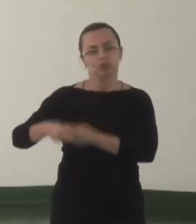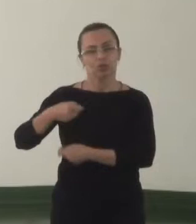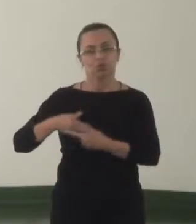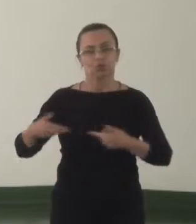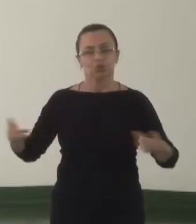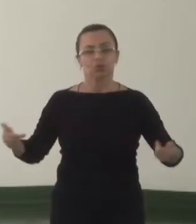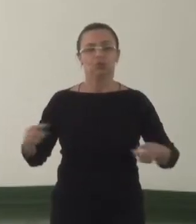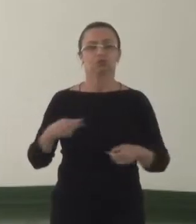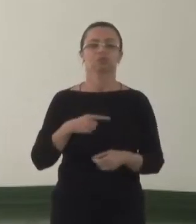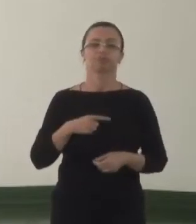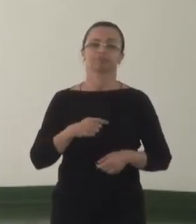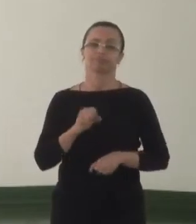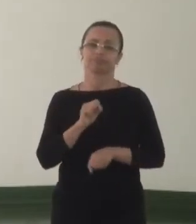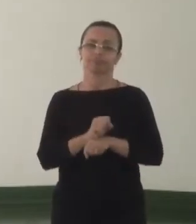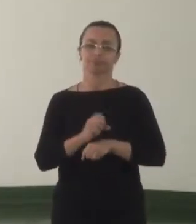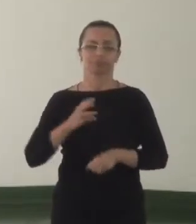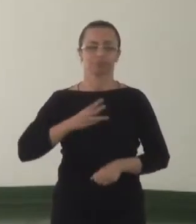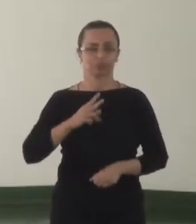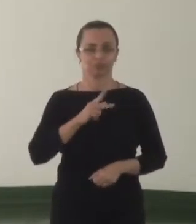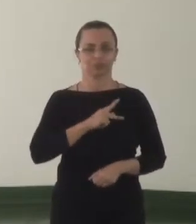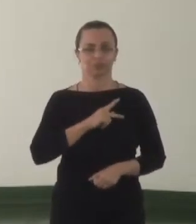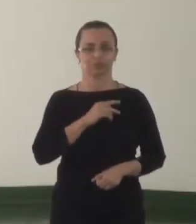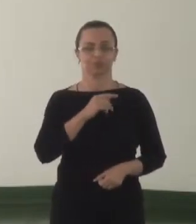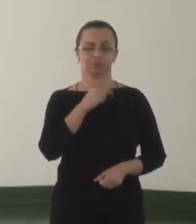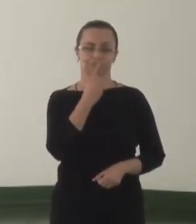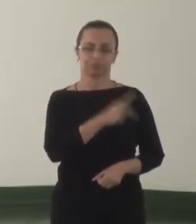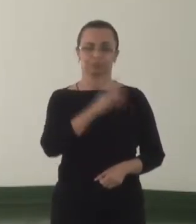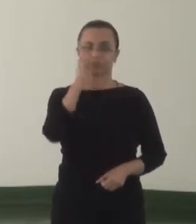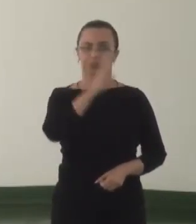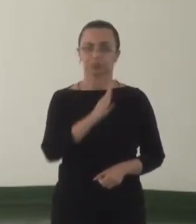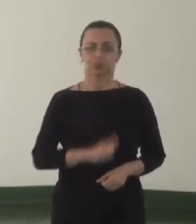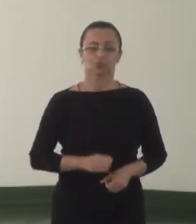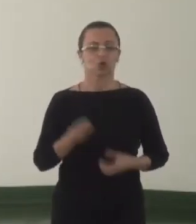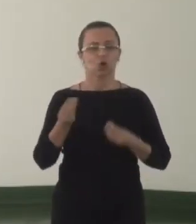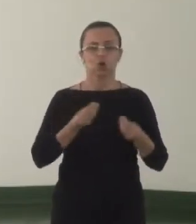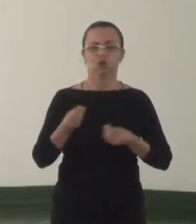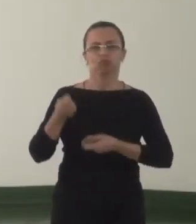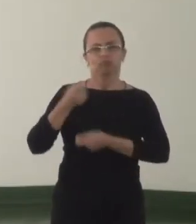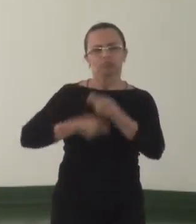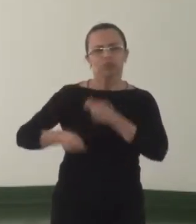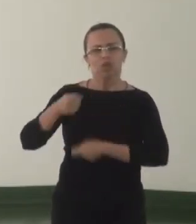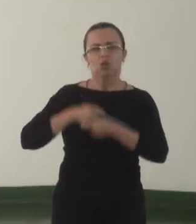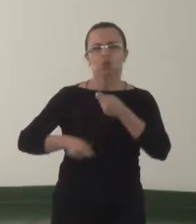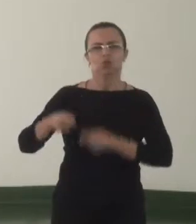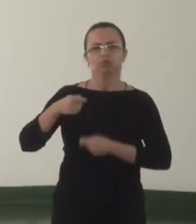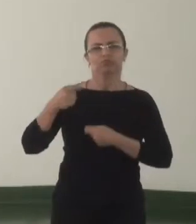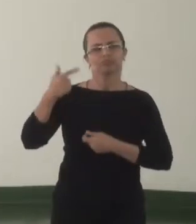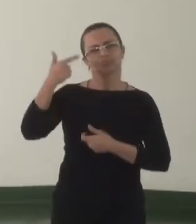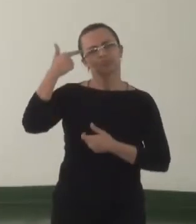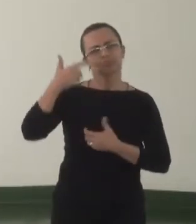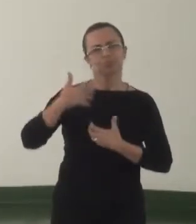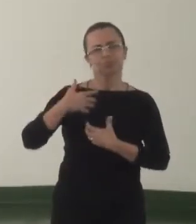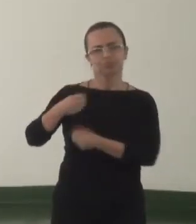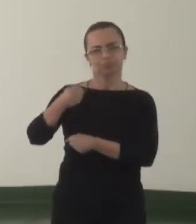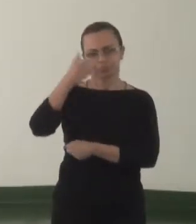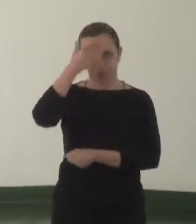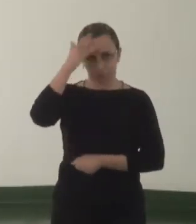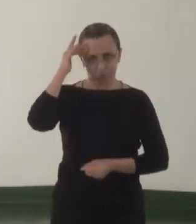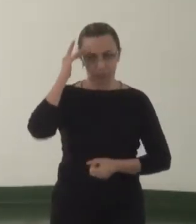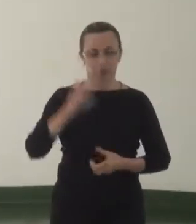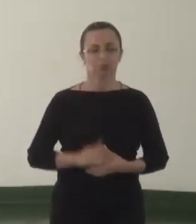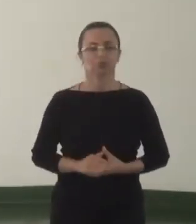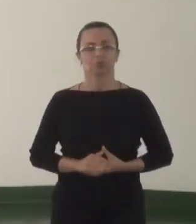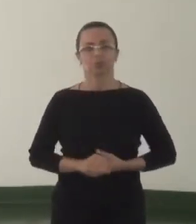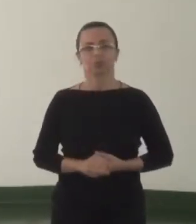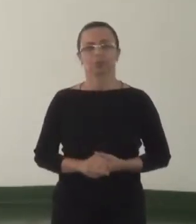Trabalho, ou Ministério Público, é brasileiro, sobre o tráfico de pessoas? O que o Ministério se